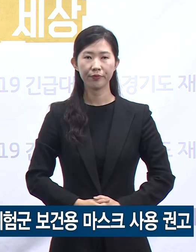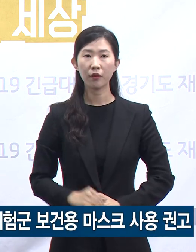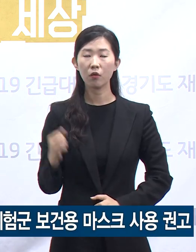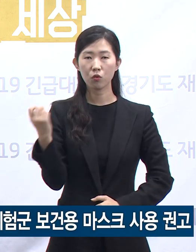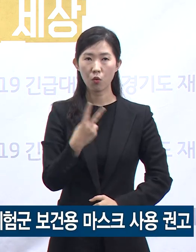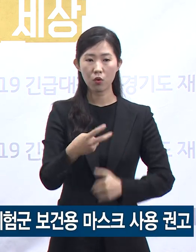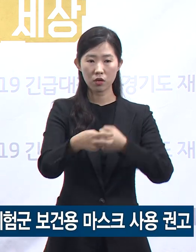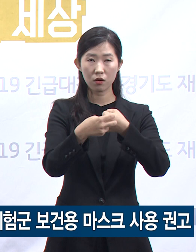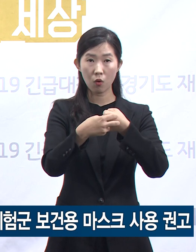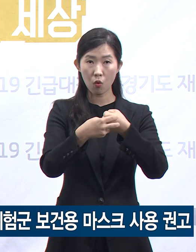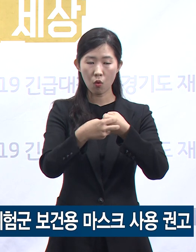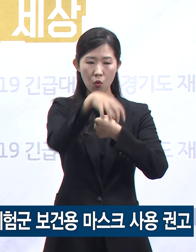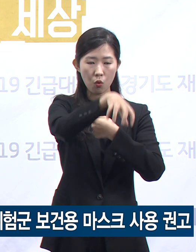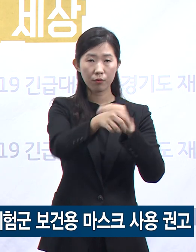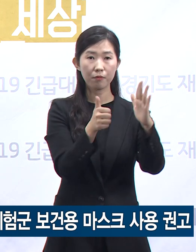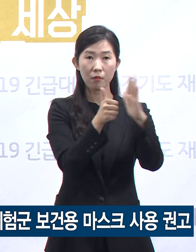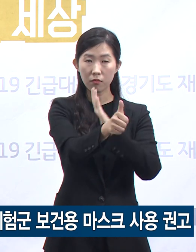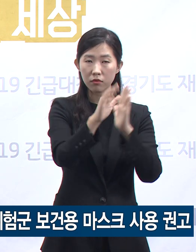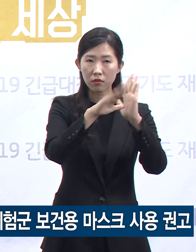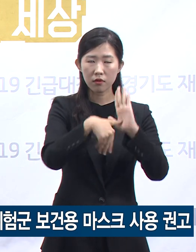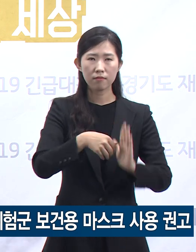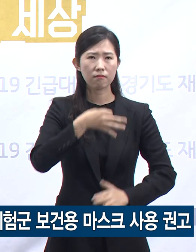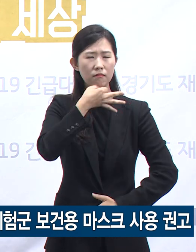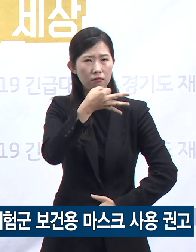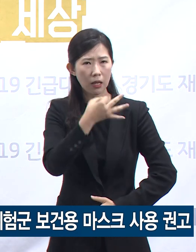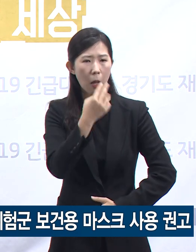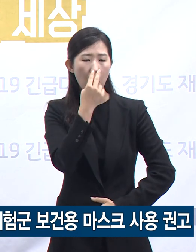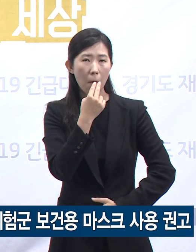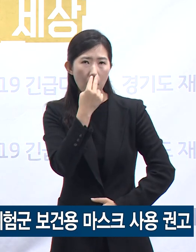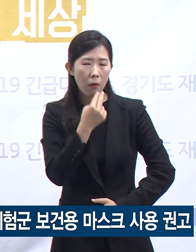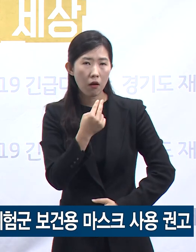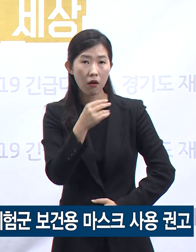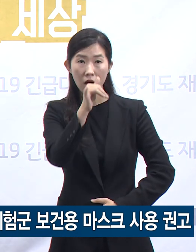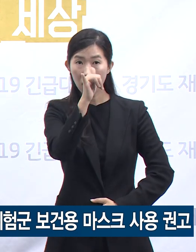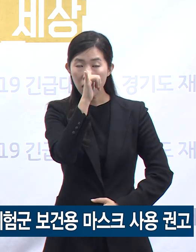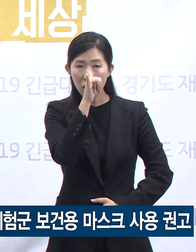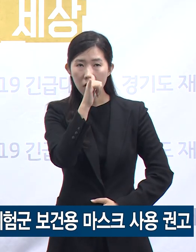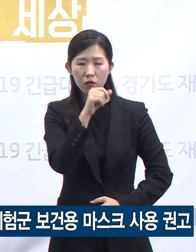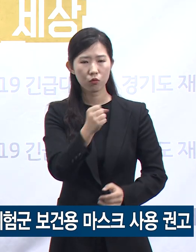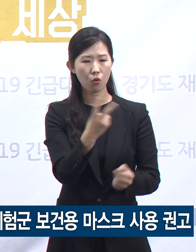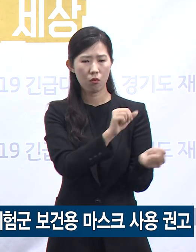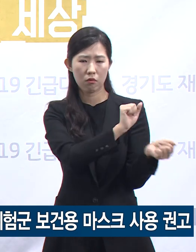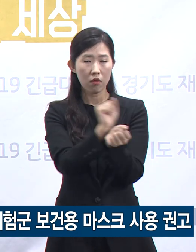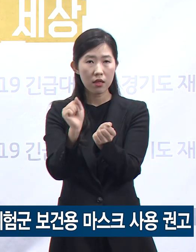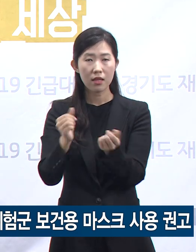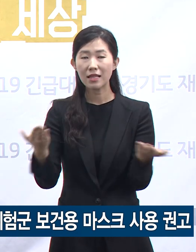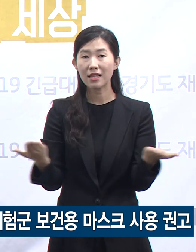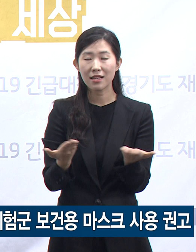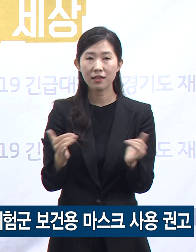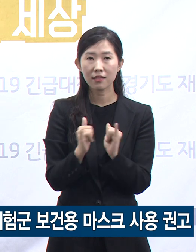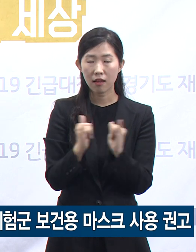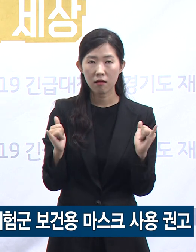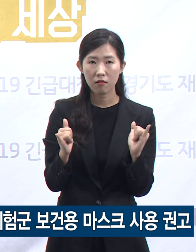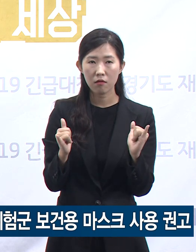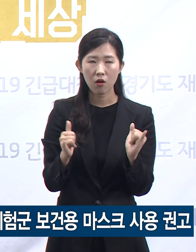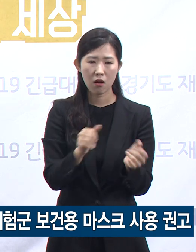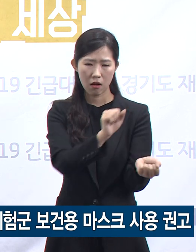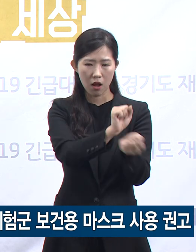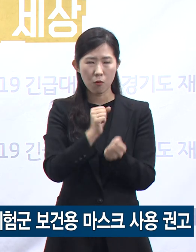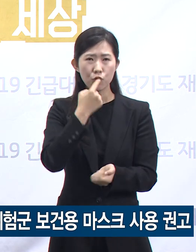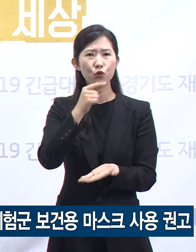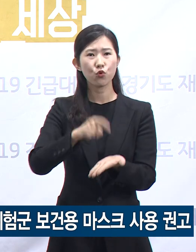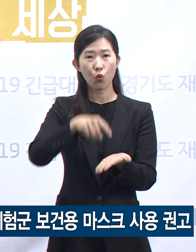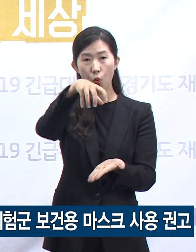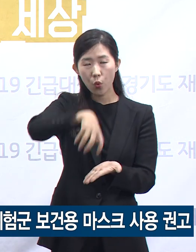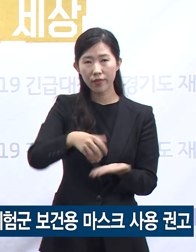의료기관을 방문시나 기침, 콧물 등 호흡기 증상이 있는 경우 감염과 전파 위험이 높은 직업군의 종사자, 노인, 어린이,